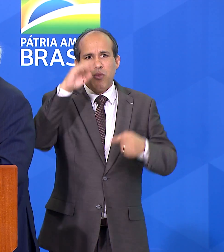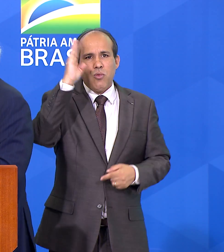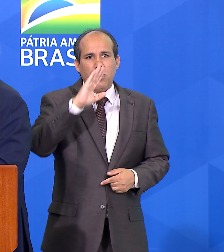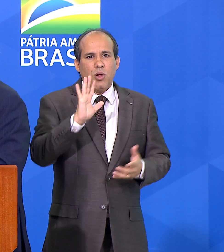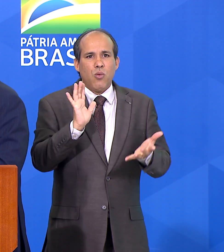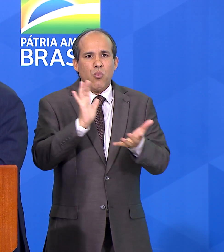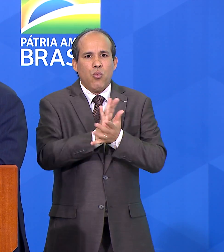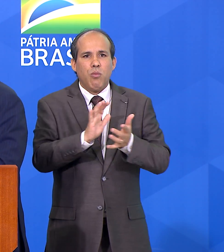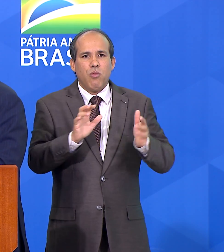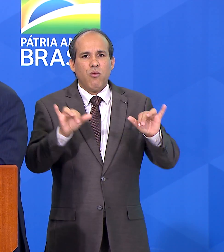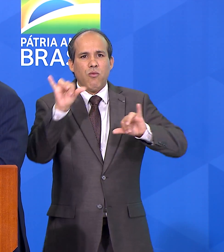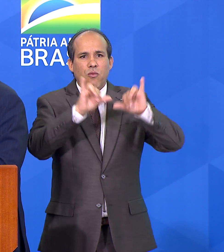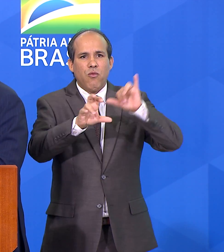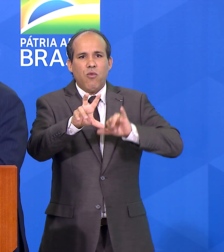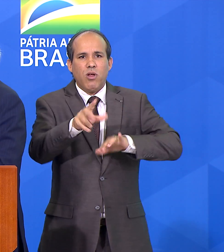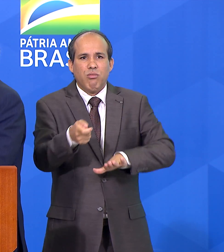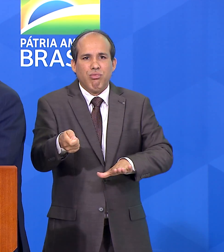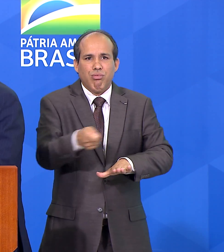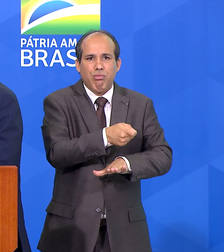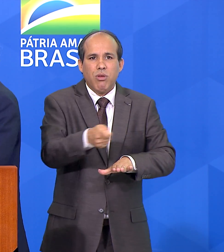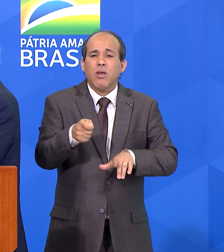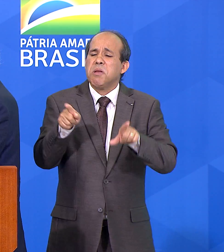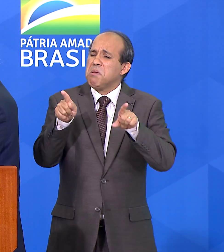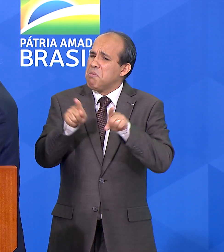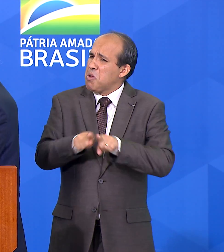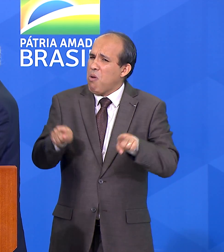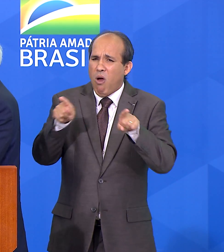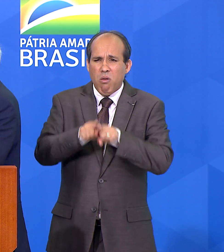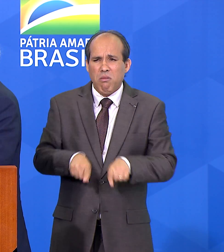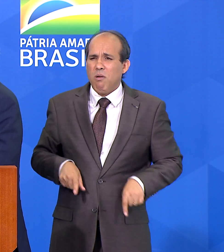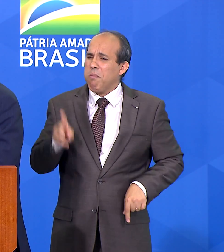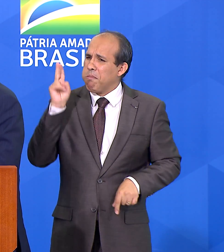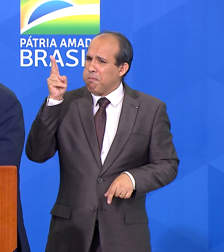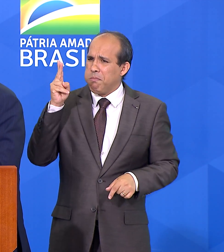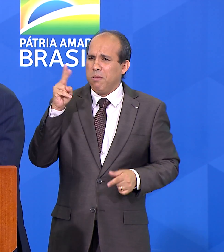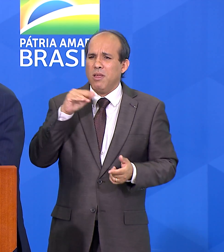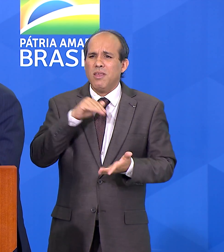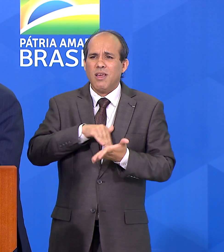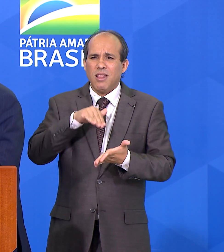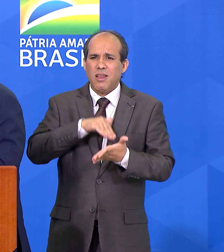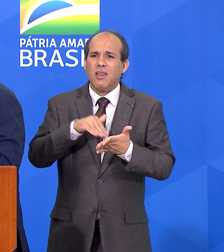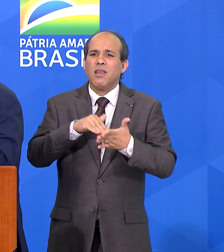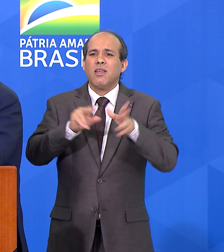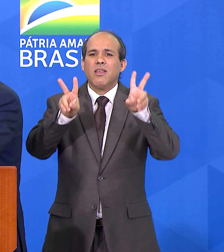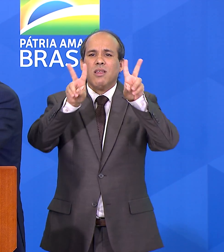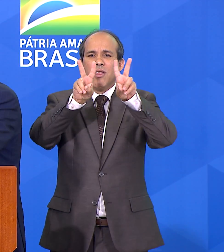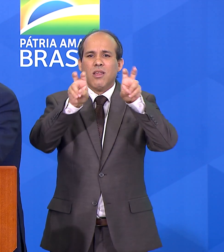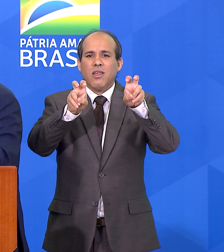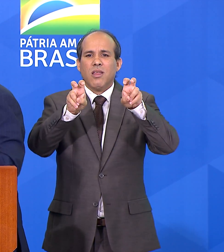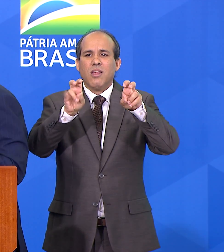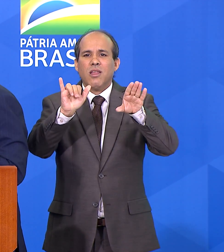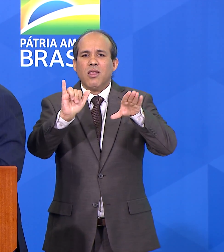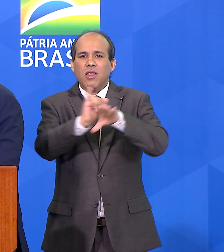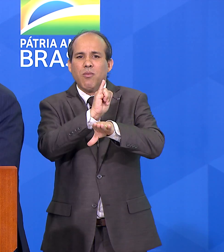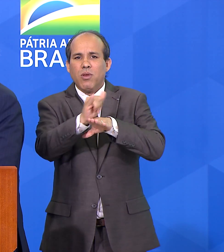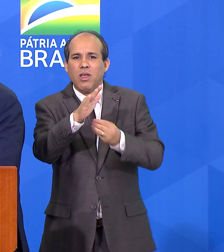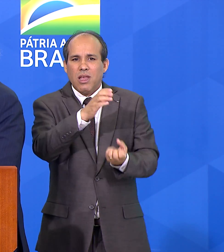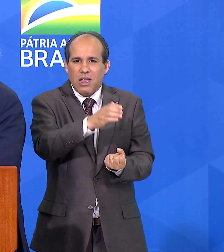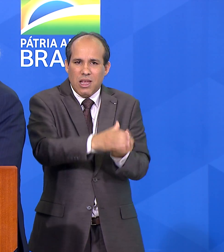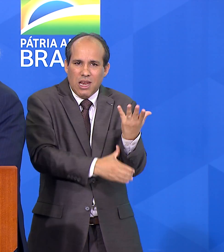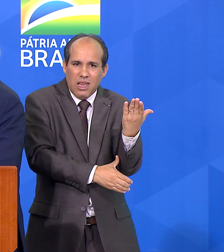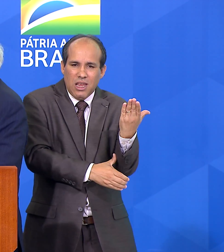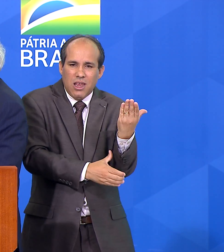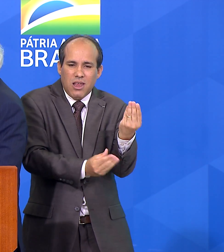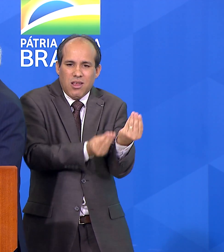de fertilizantes? Da mesma forma, a Secretaria de Assuntos Estratégicos cria agora um colegiado.